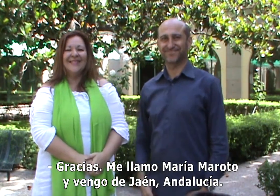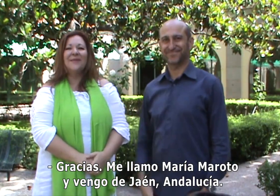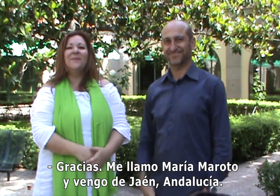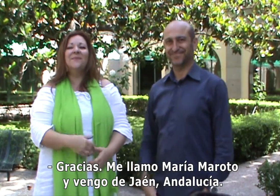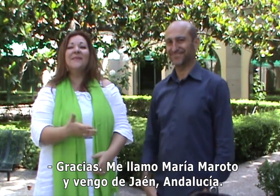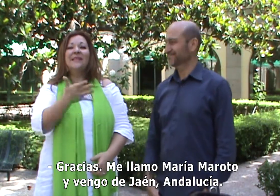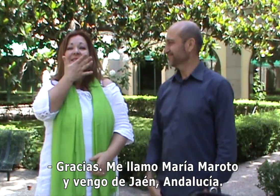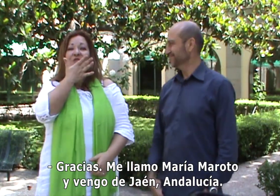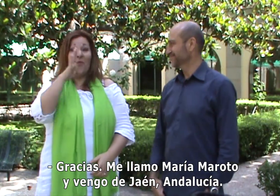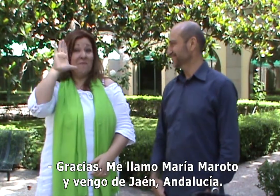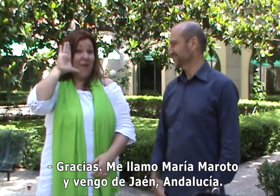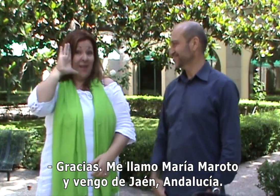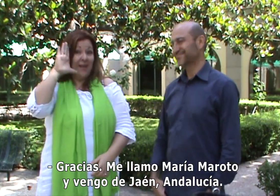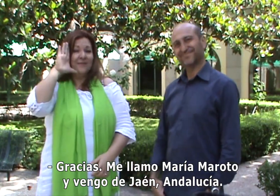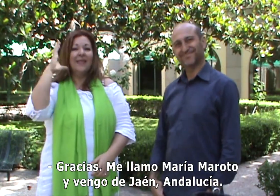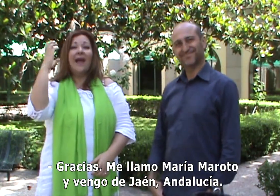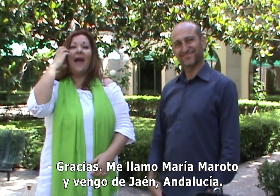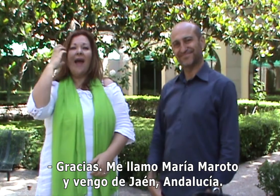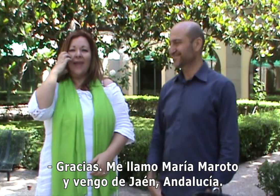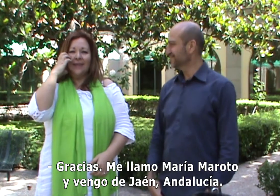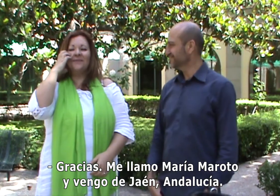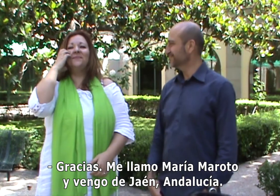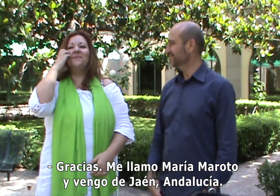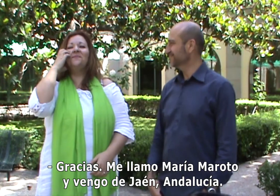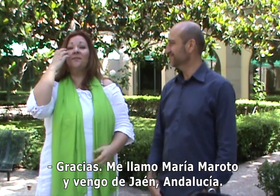Gracias. Me llamo María Maroto y vengo de Jaén, Andalucía.